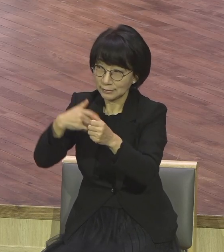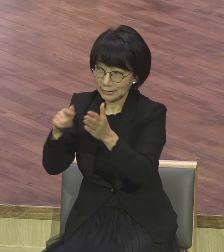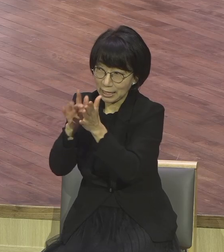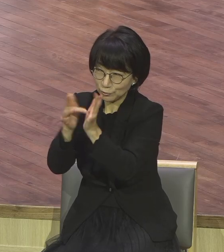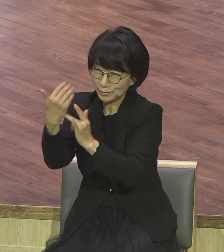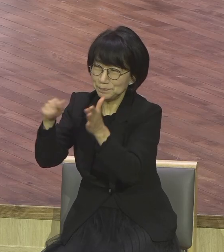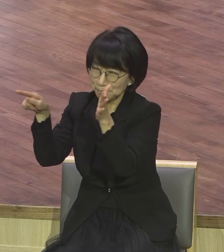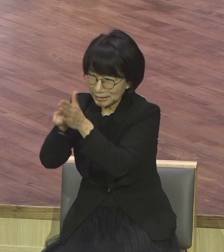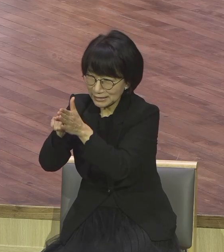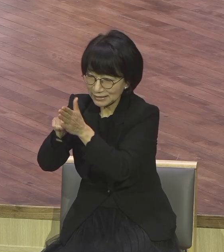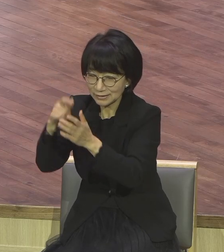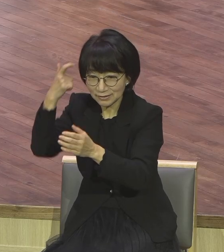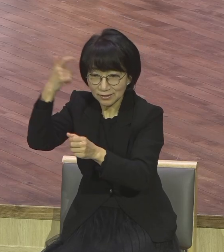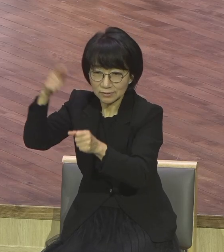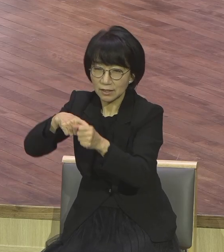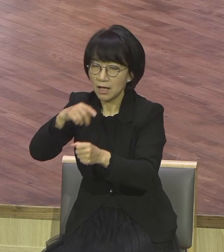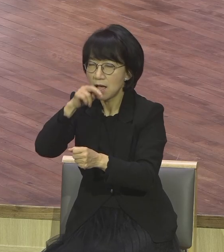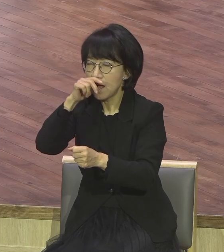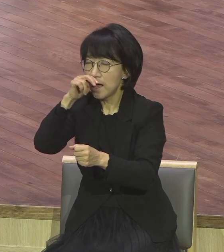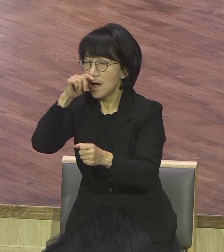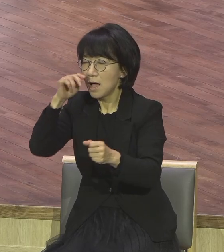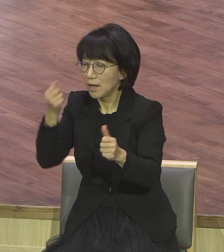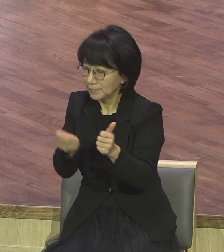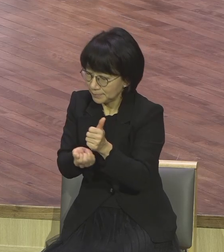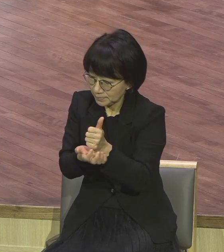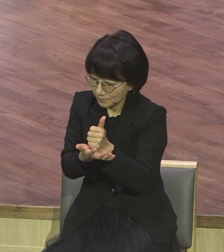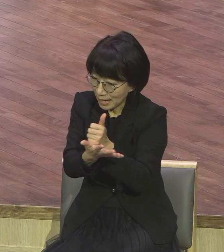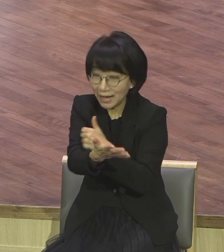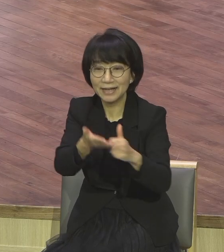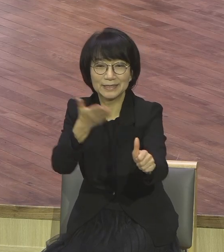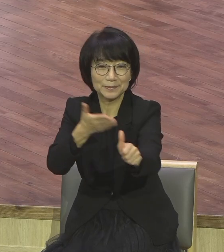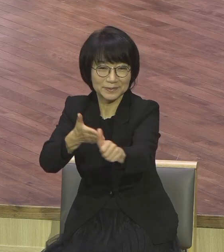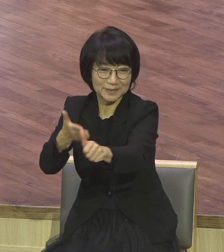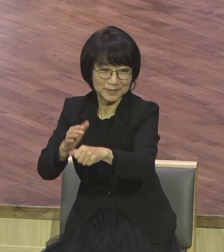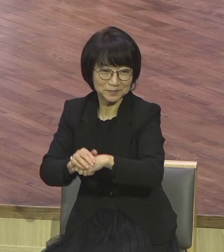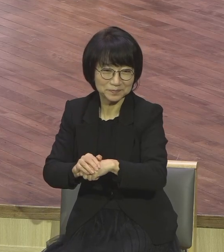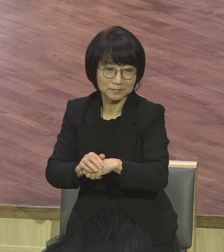바라시기 바랍니다 예수의 향기가 나니